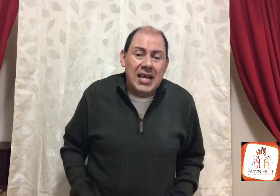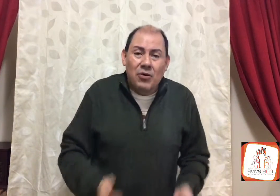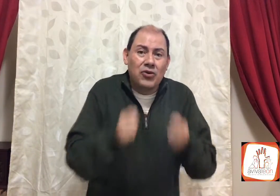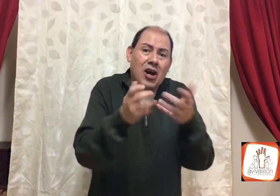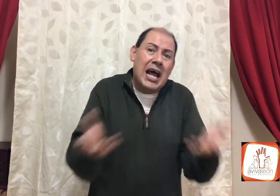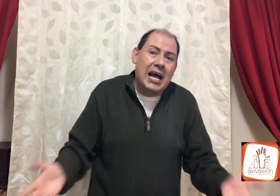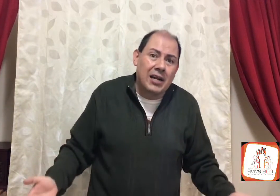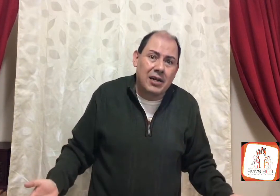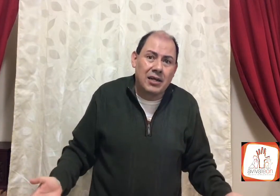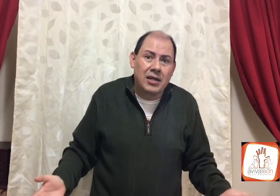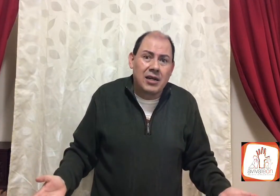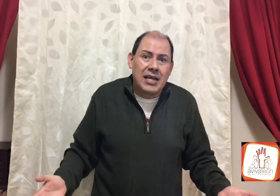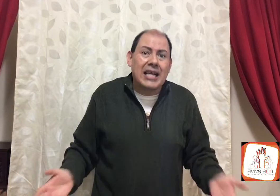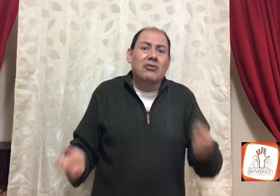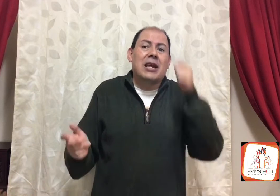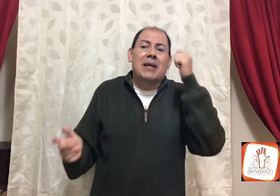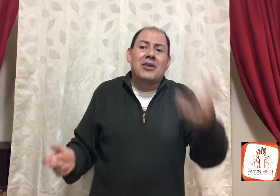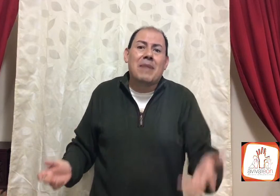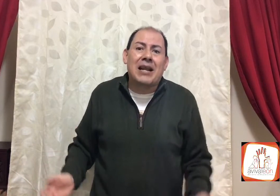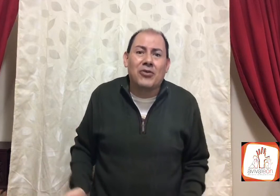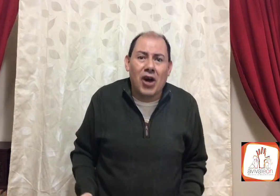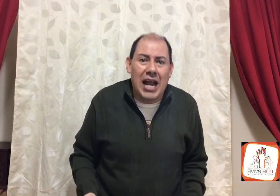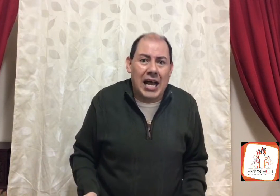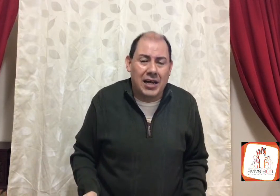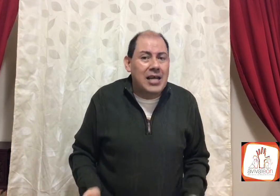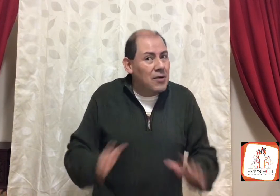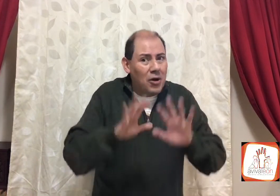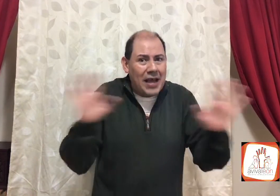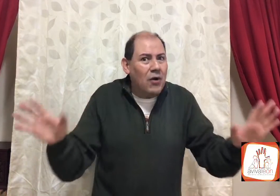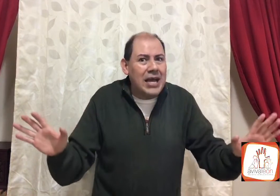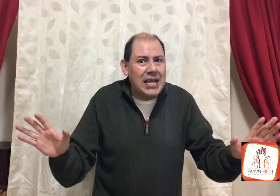un dólar, y que tu salvación vale un dólar, y lo dejo ahí,